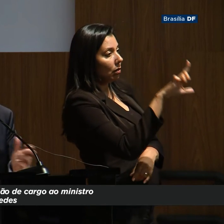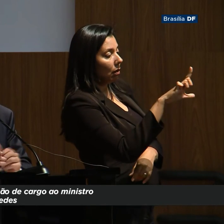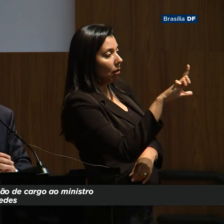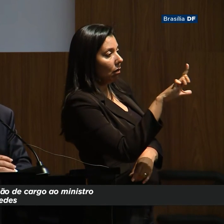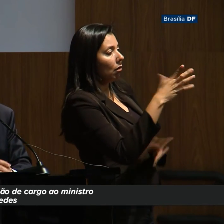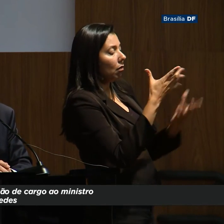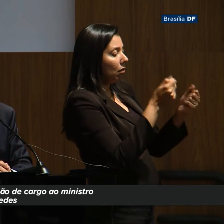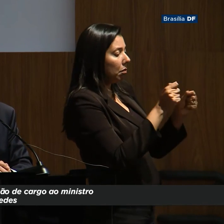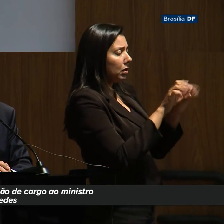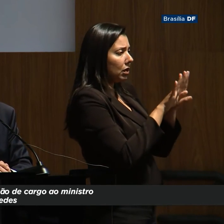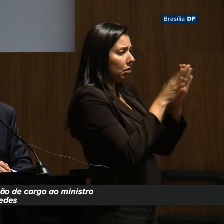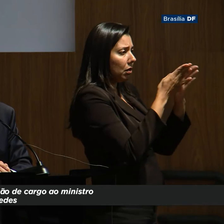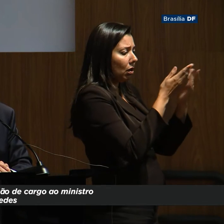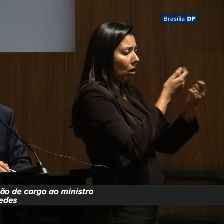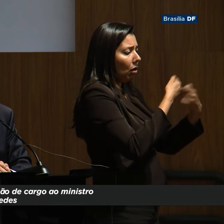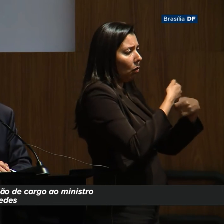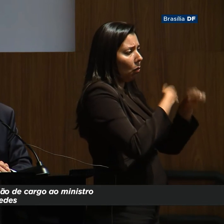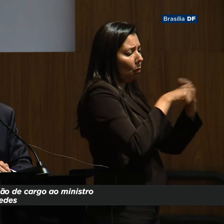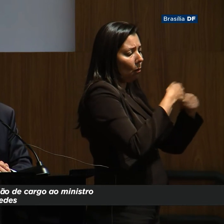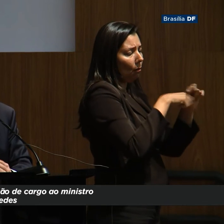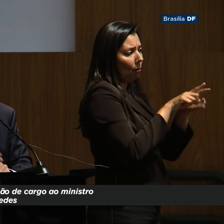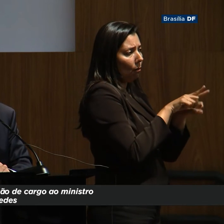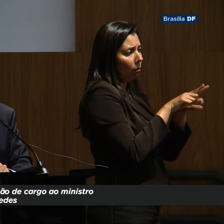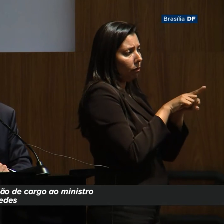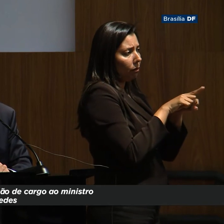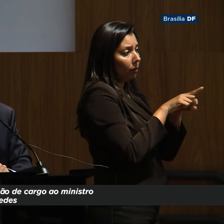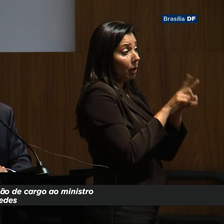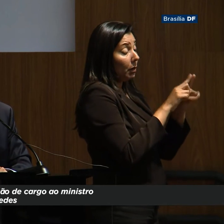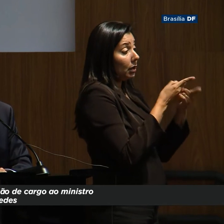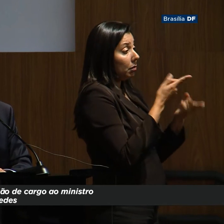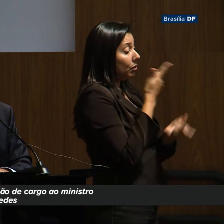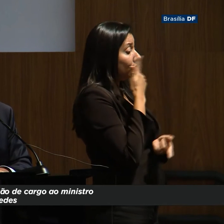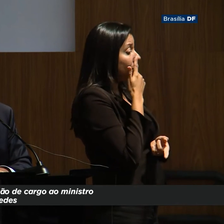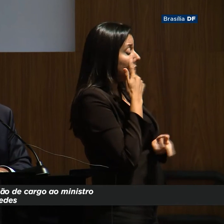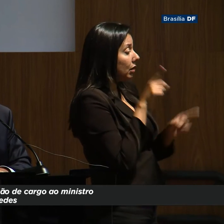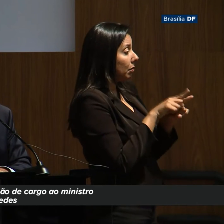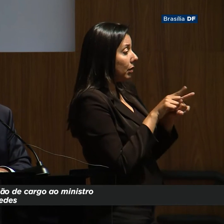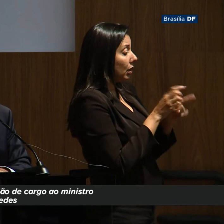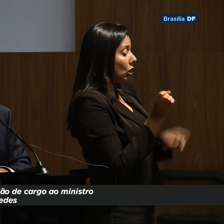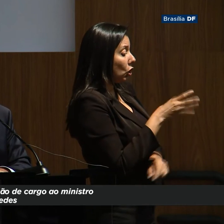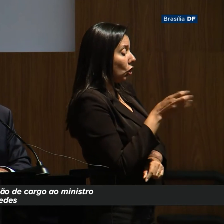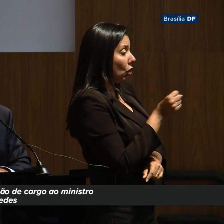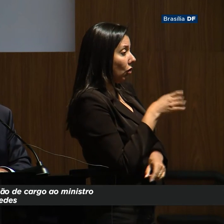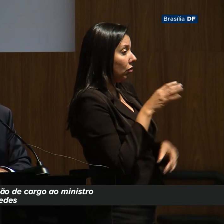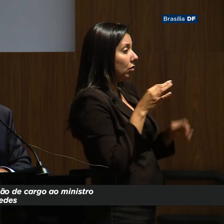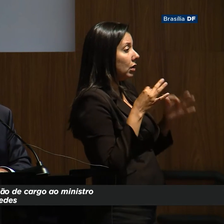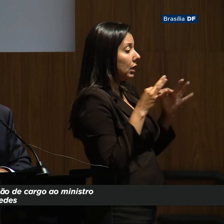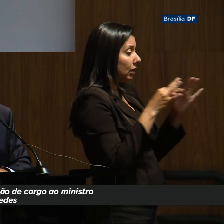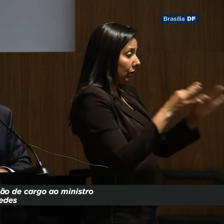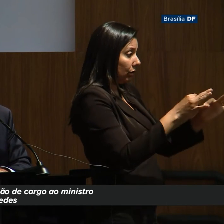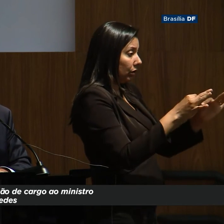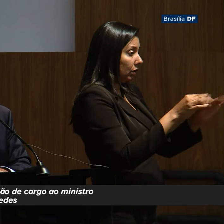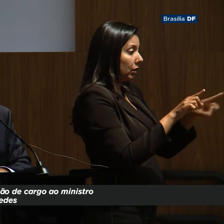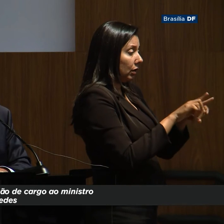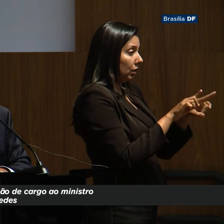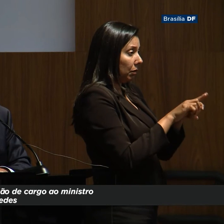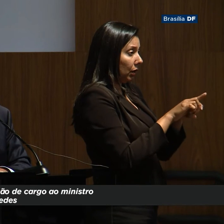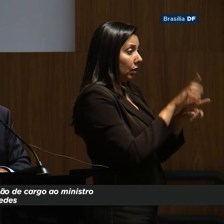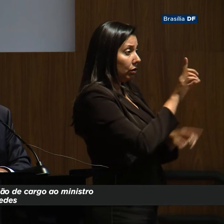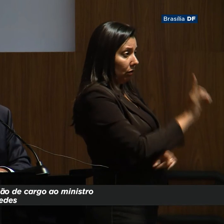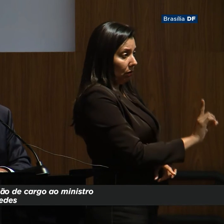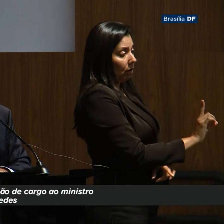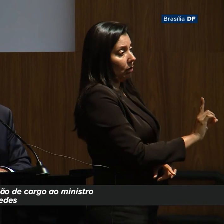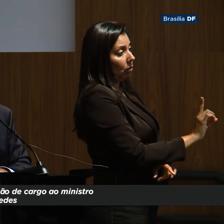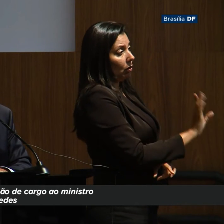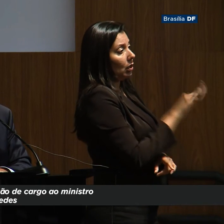comércio de bens e serviços, mas estamos de olho também nas novas tecnologias e estamos de olho também nos investimentos diretos.